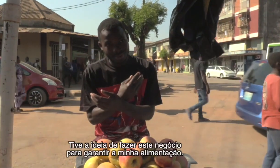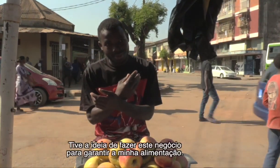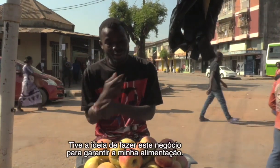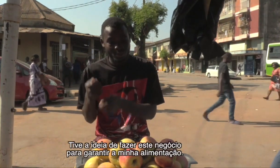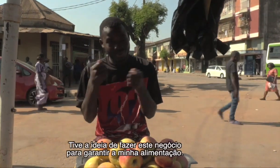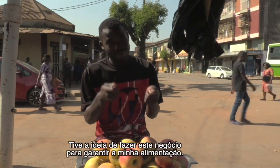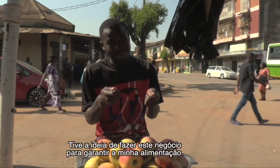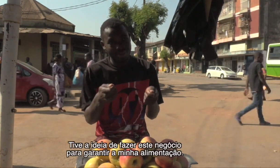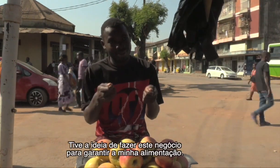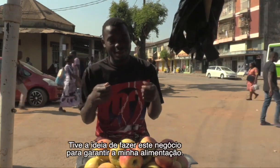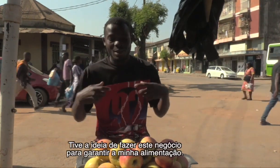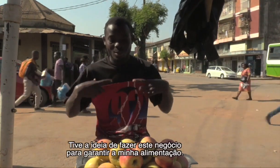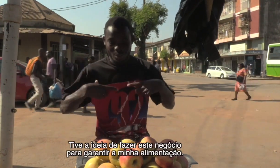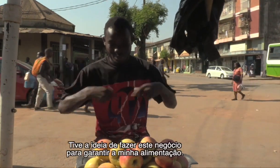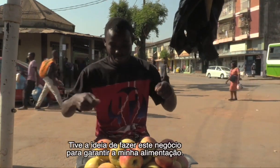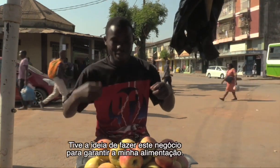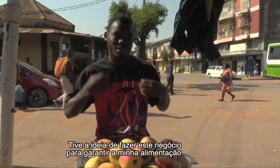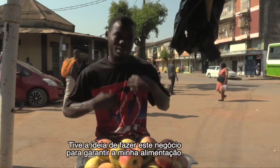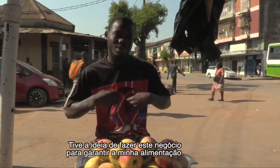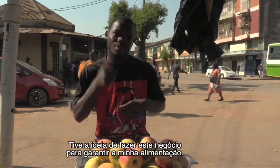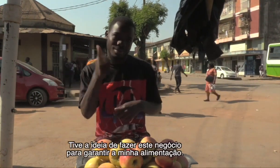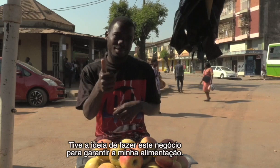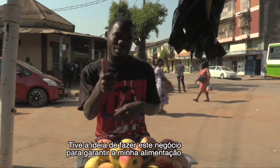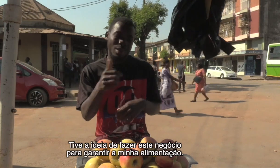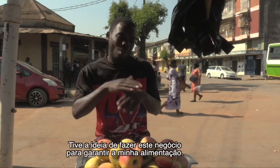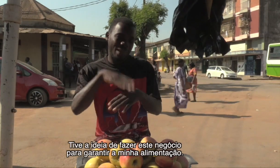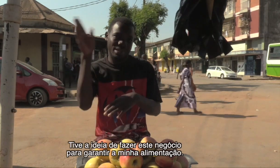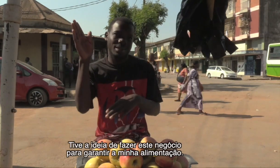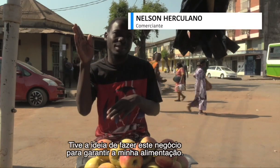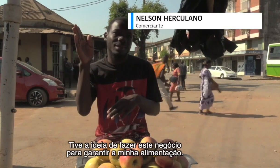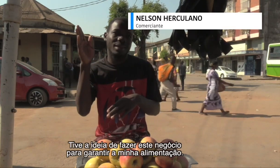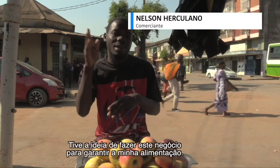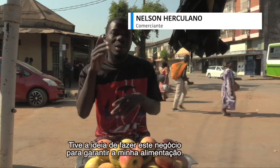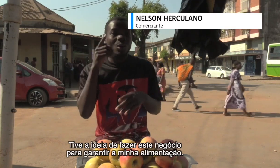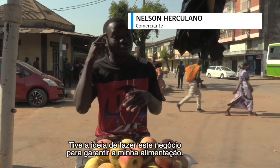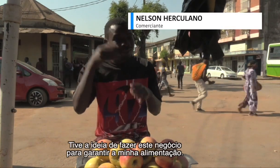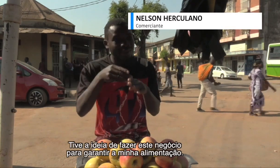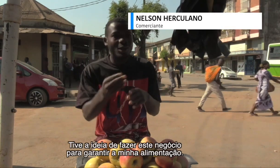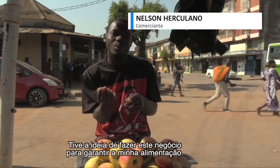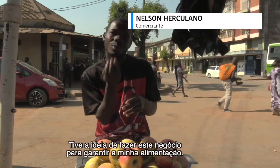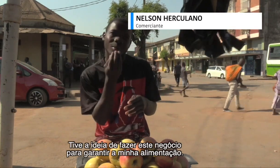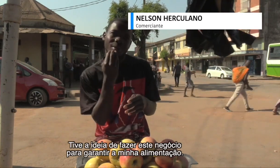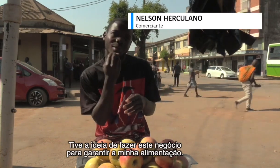A ideia de fazer este negócio, isso foi por uma grande preocupação que eu estava muito preocupado.